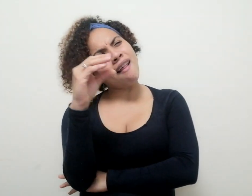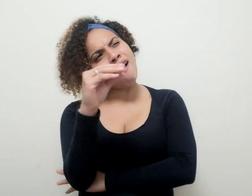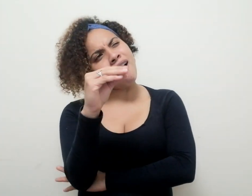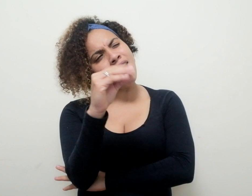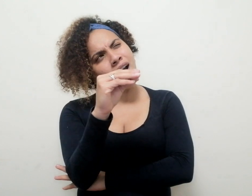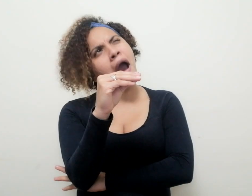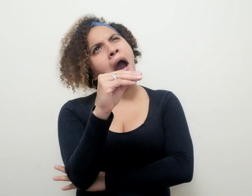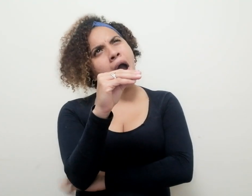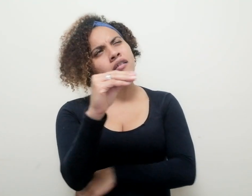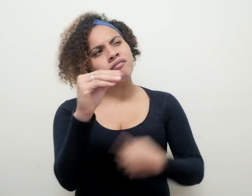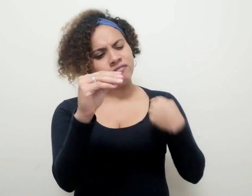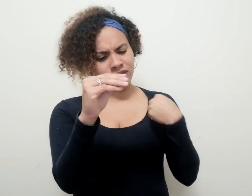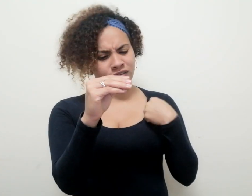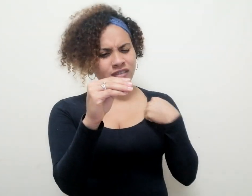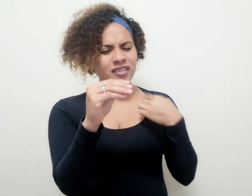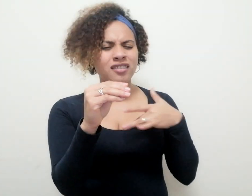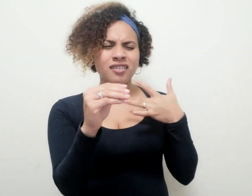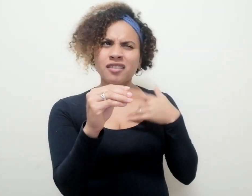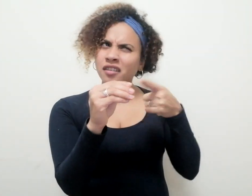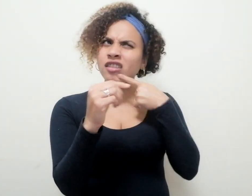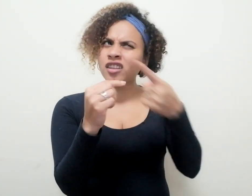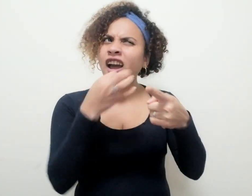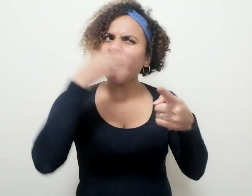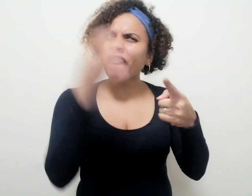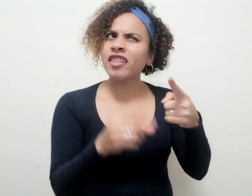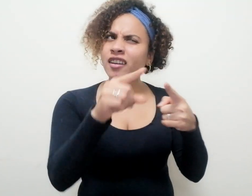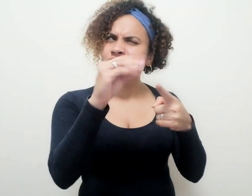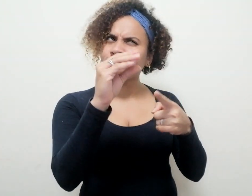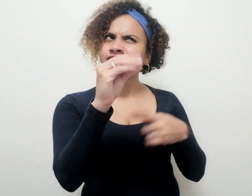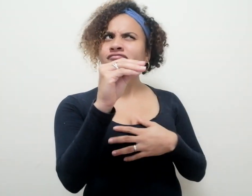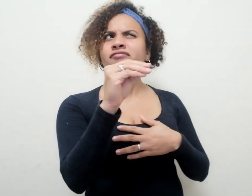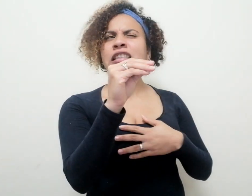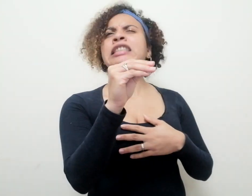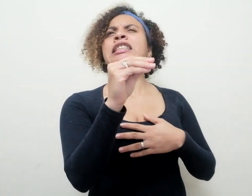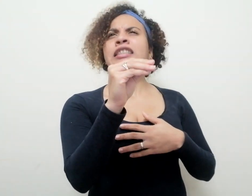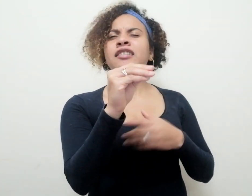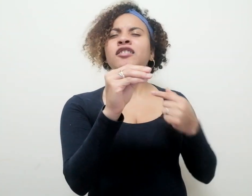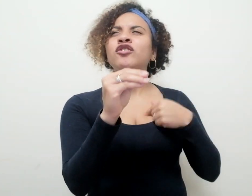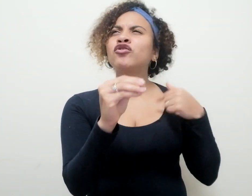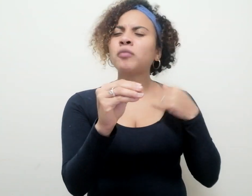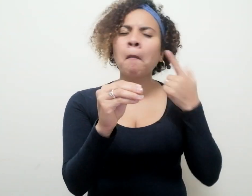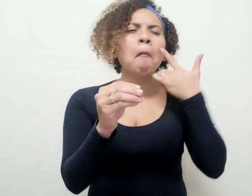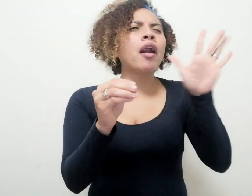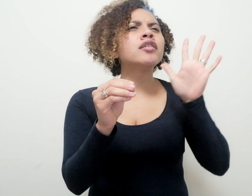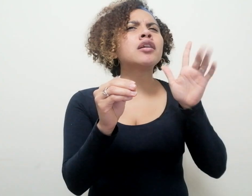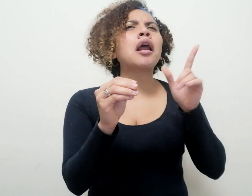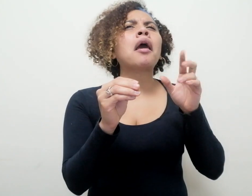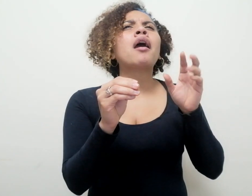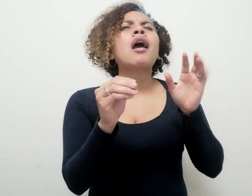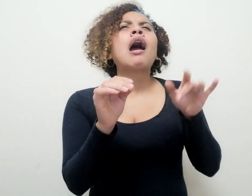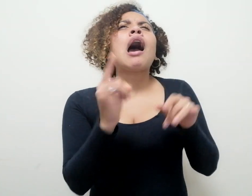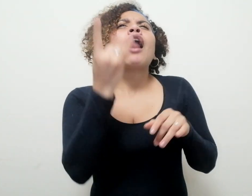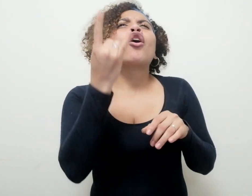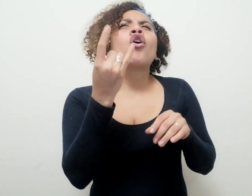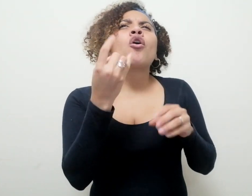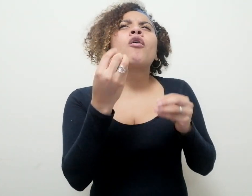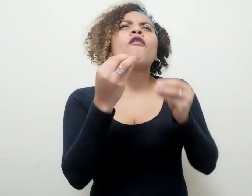puede que ese arranque de franqueza solo le pareciera demasiado al modo como